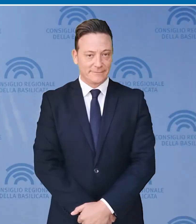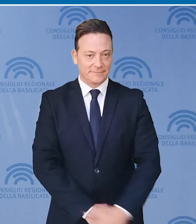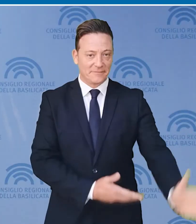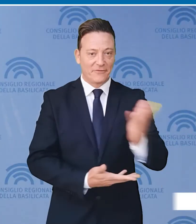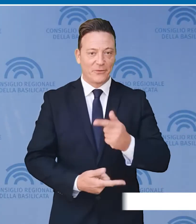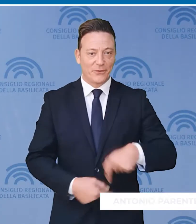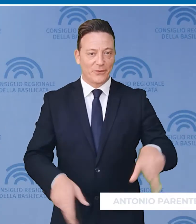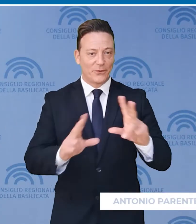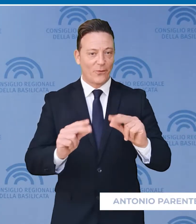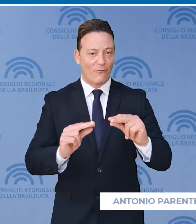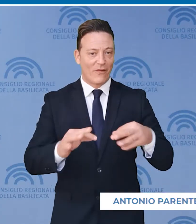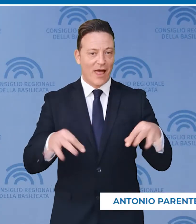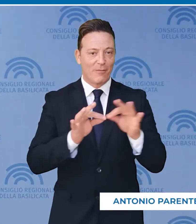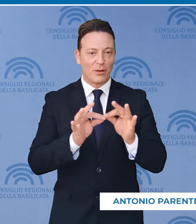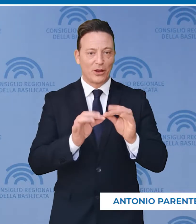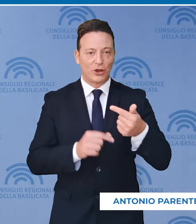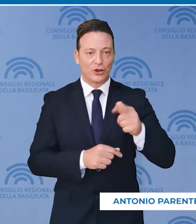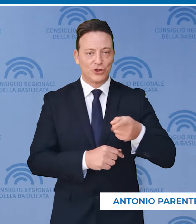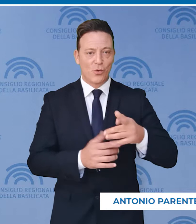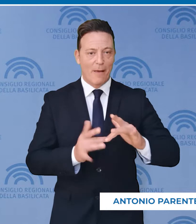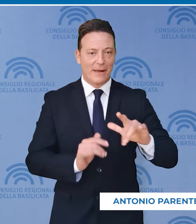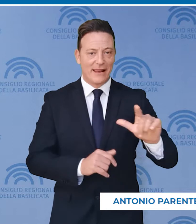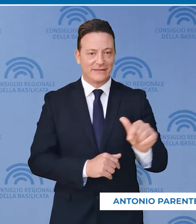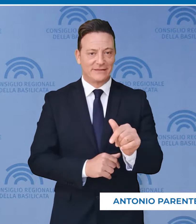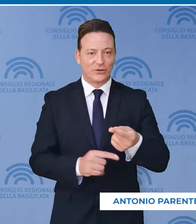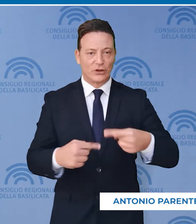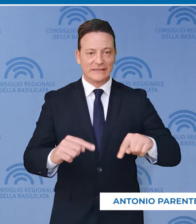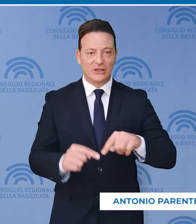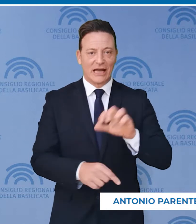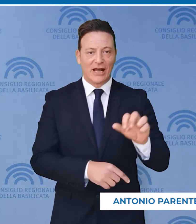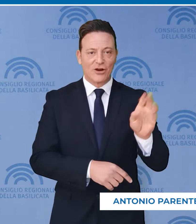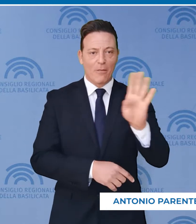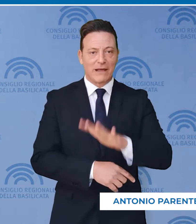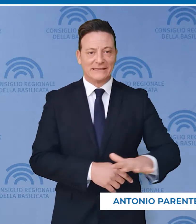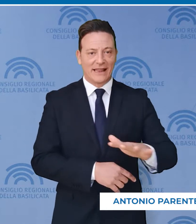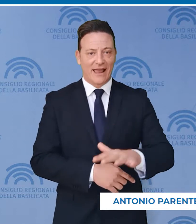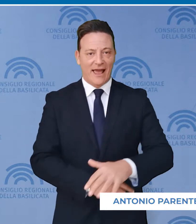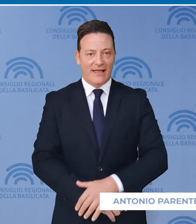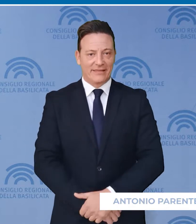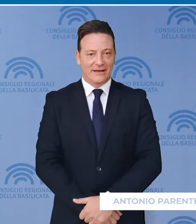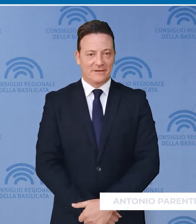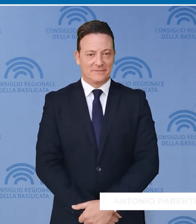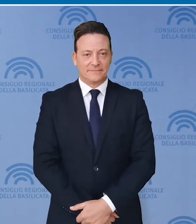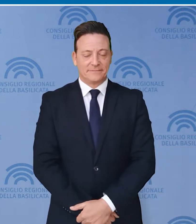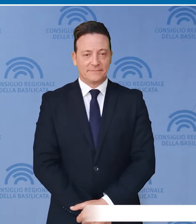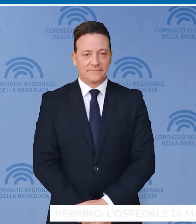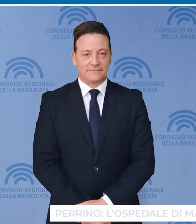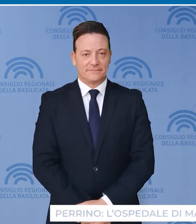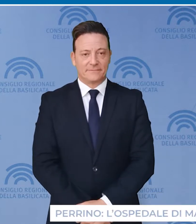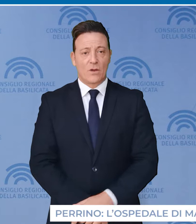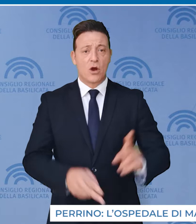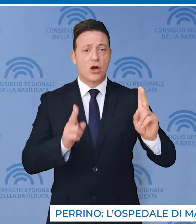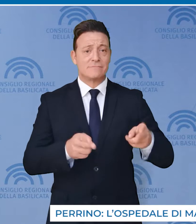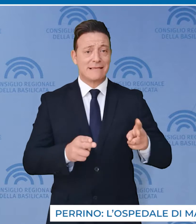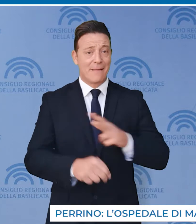Benvenuti al nuovo appuntamento del TG Web List del Consiglio regionale della Basilicata. La